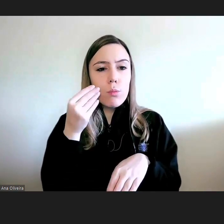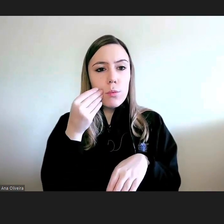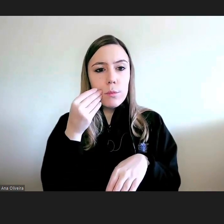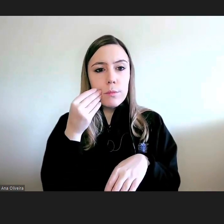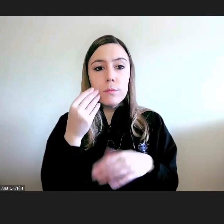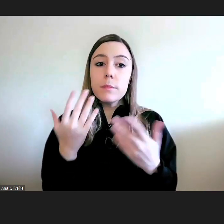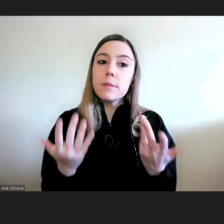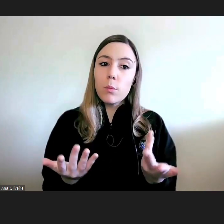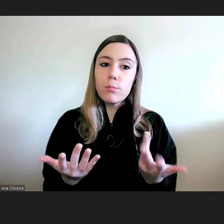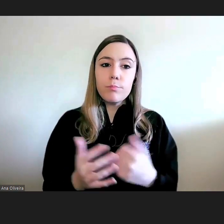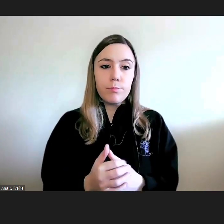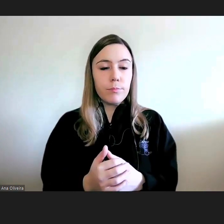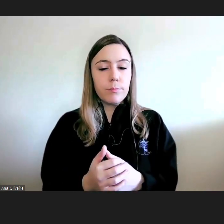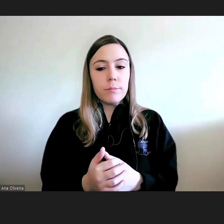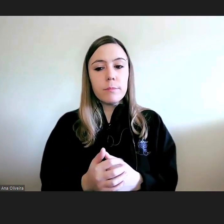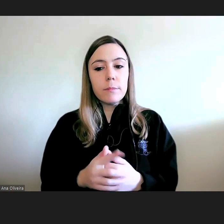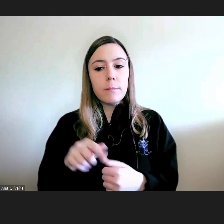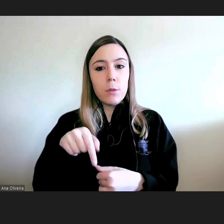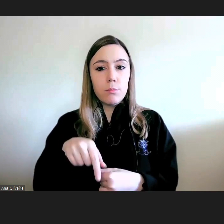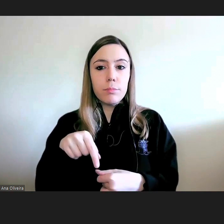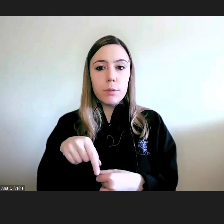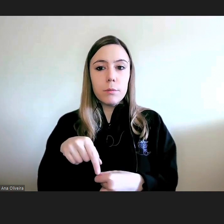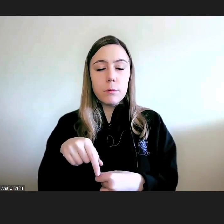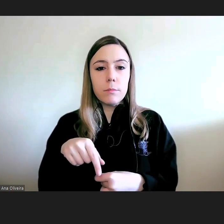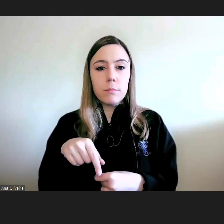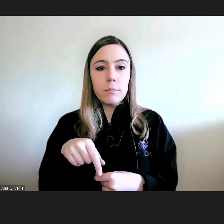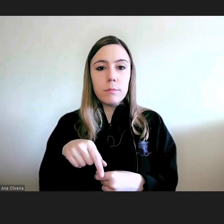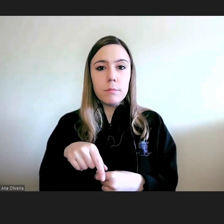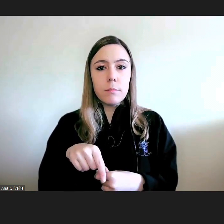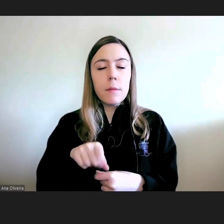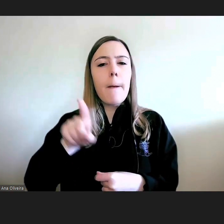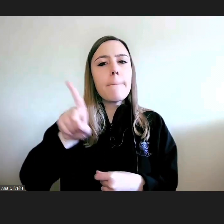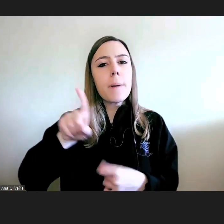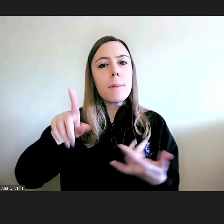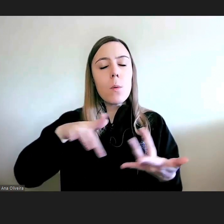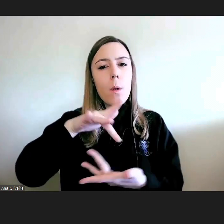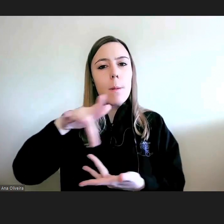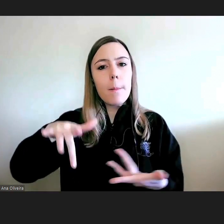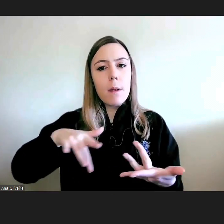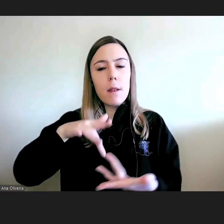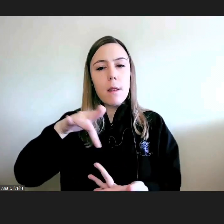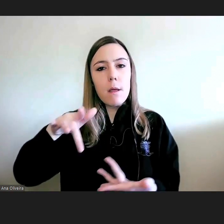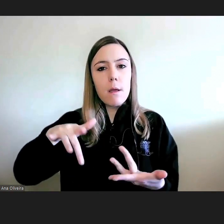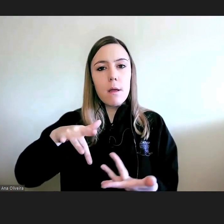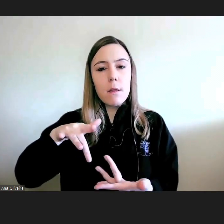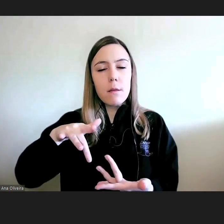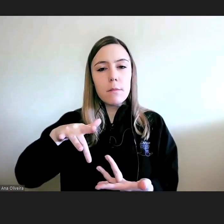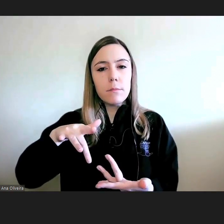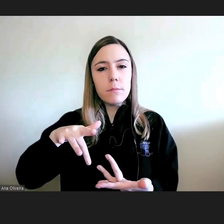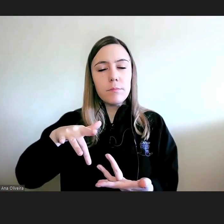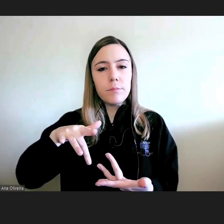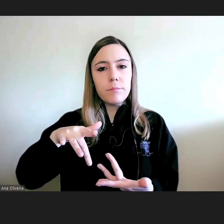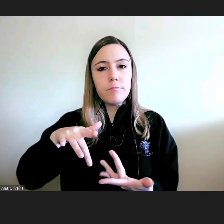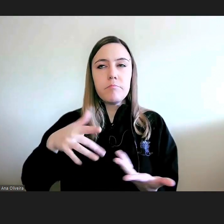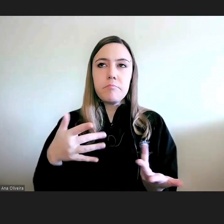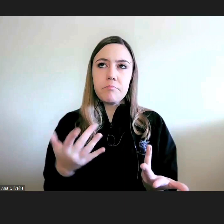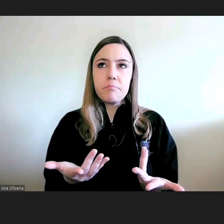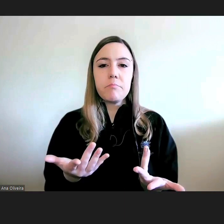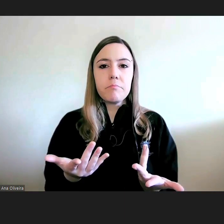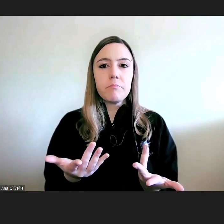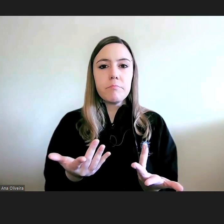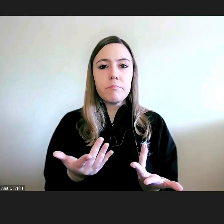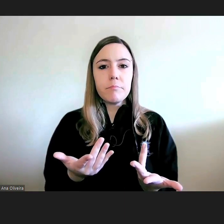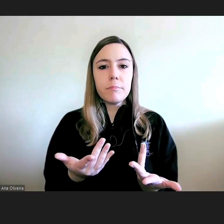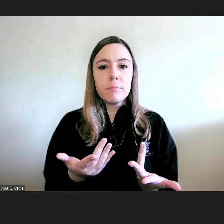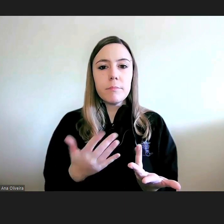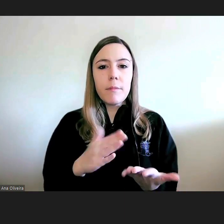E, portanto, este primeiro webinar ser, enfim, entregue à